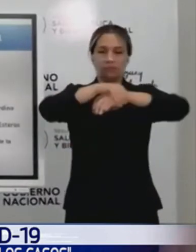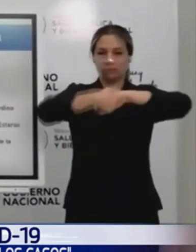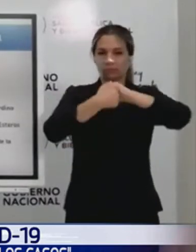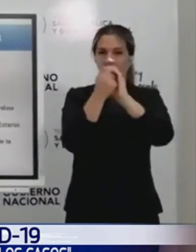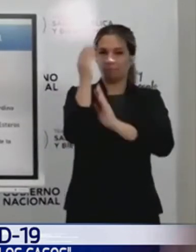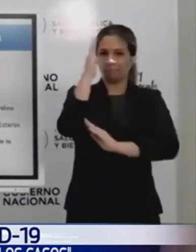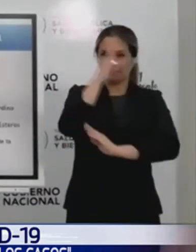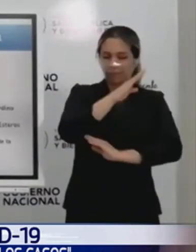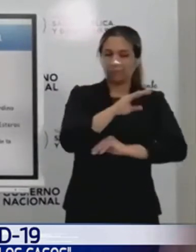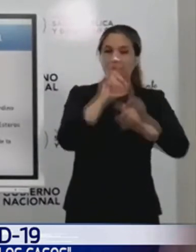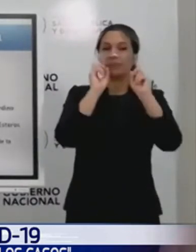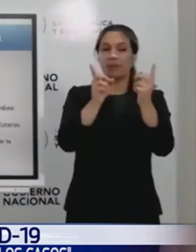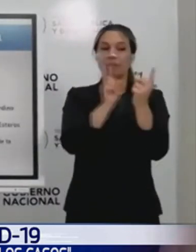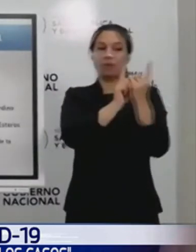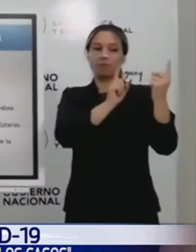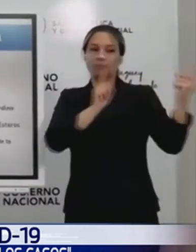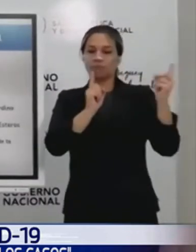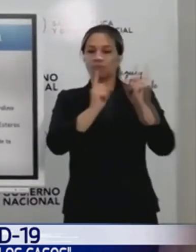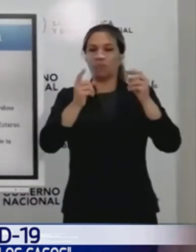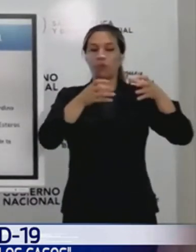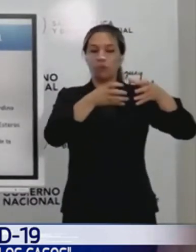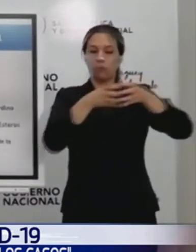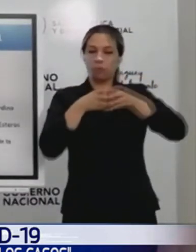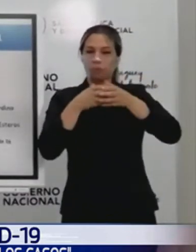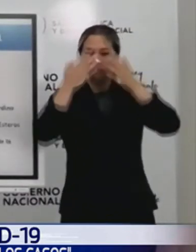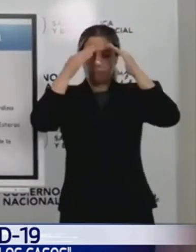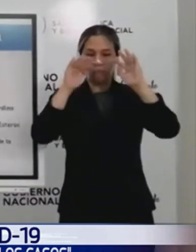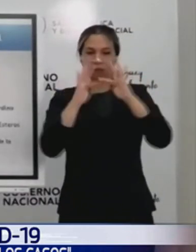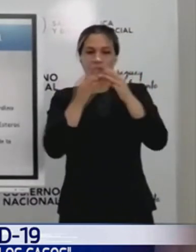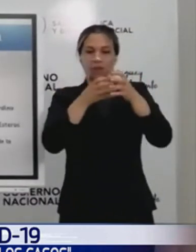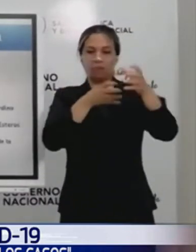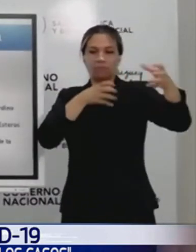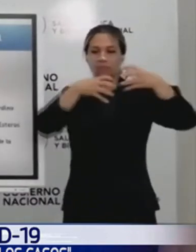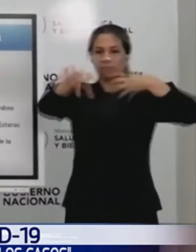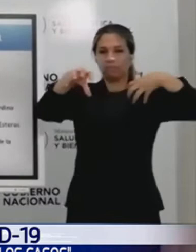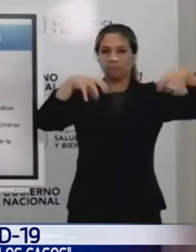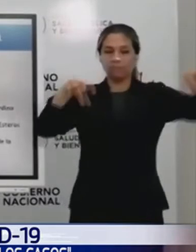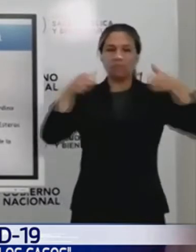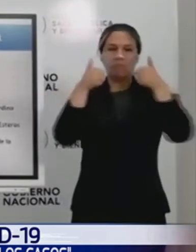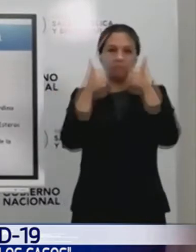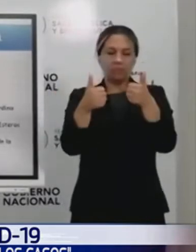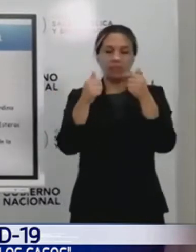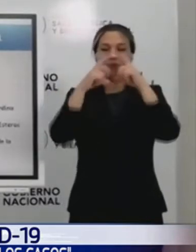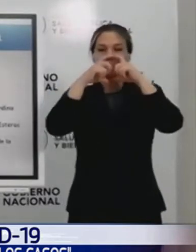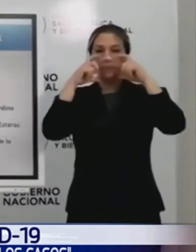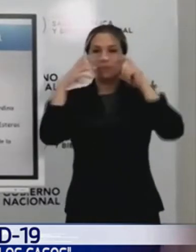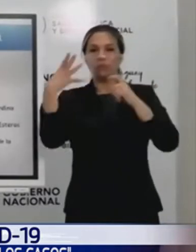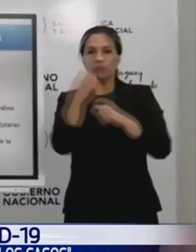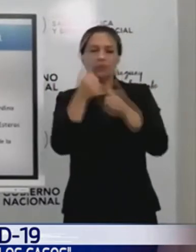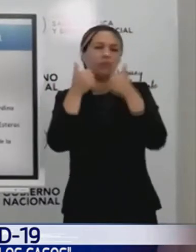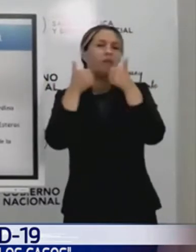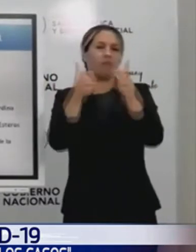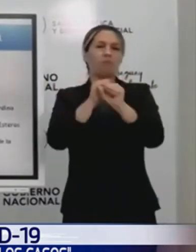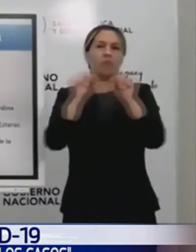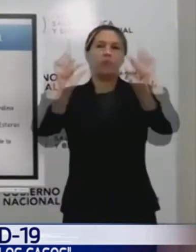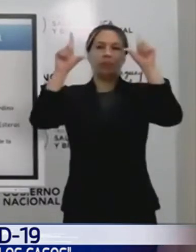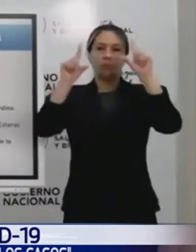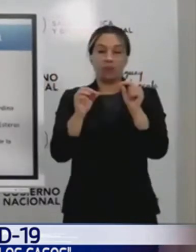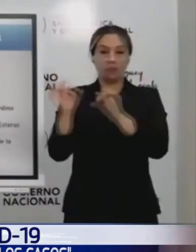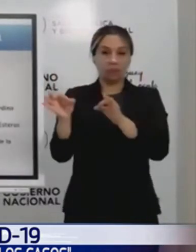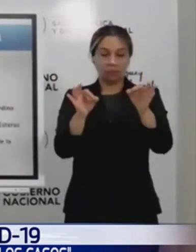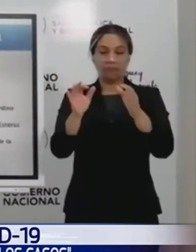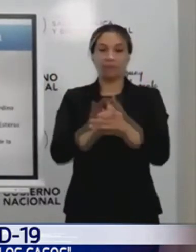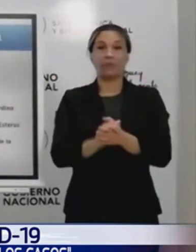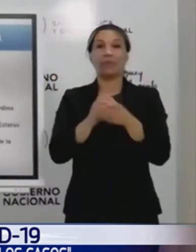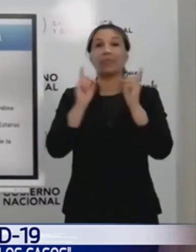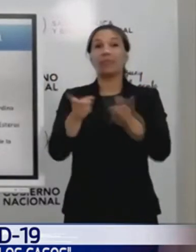manera podemos encontrarlo y podemos disfrutar de estos diferentes espacios públicos. También en Paraguay, también relacionado con todo